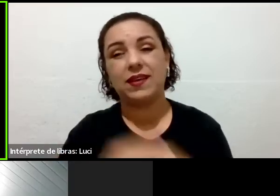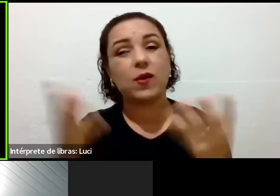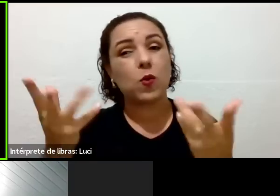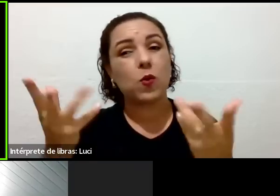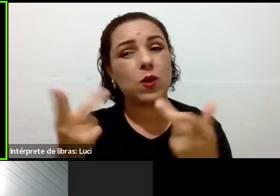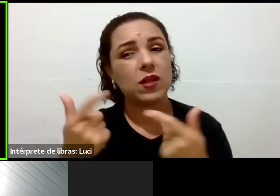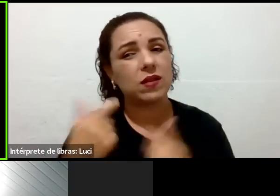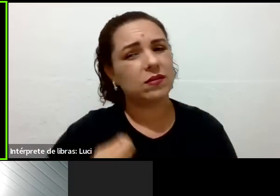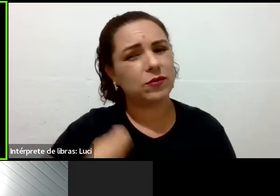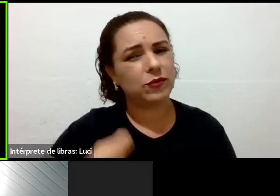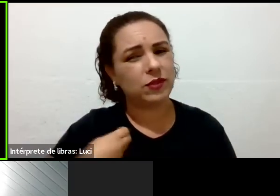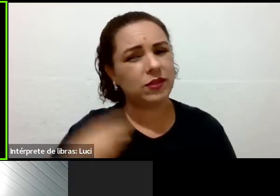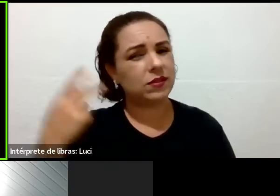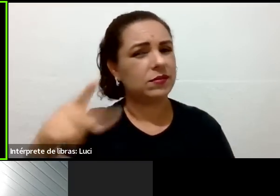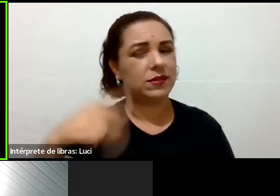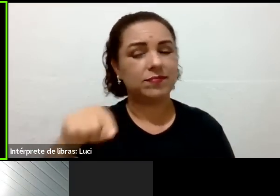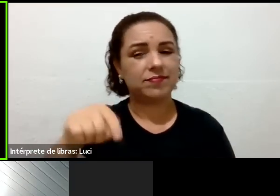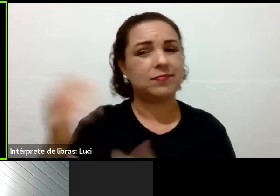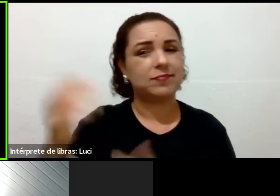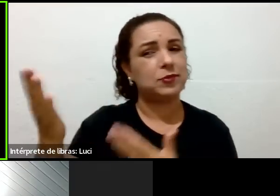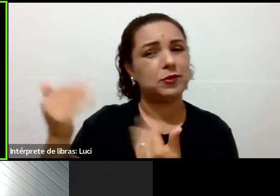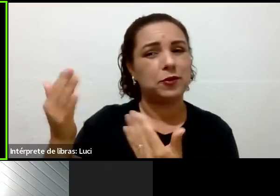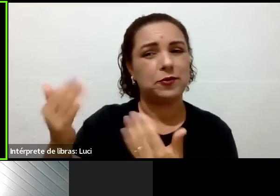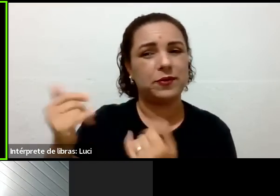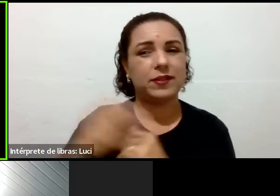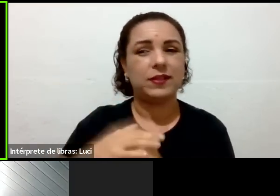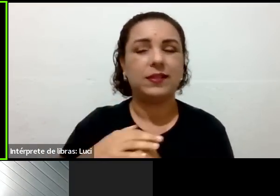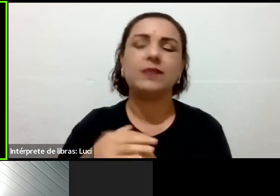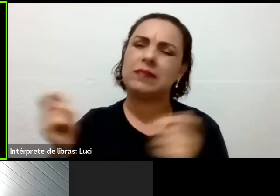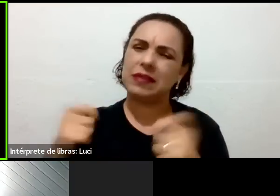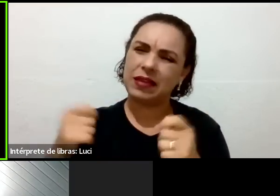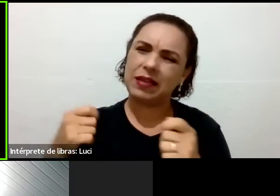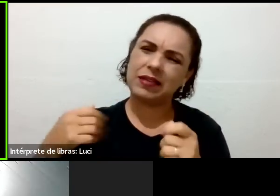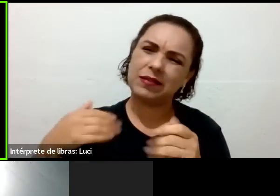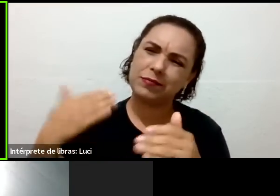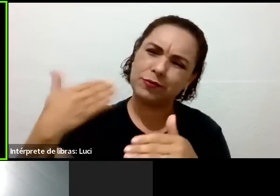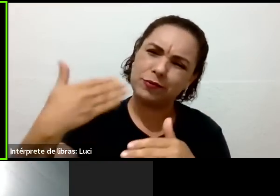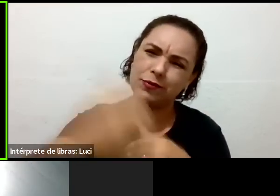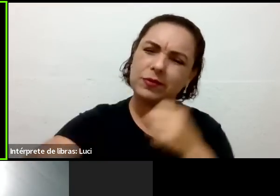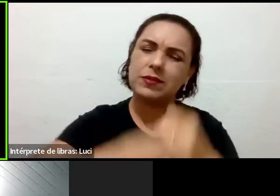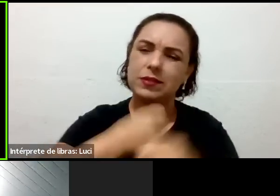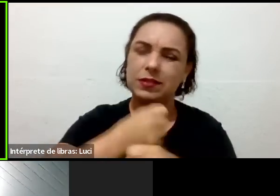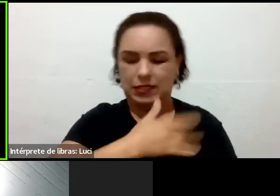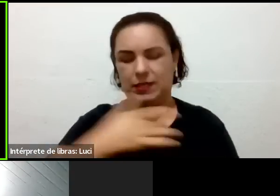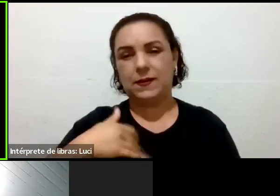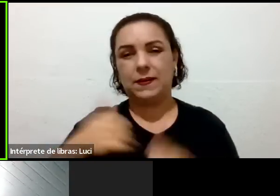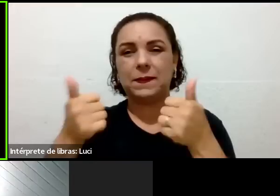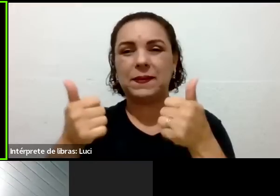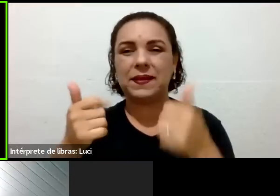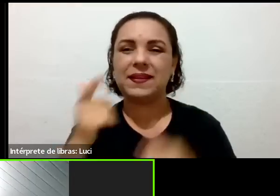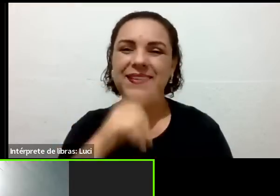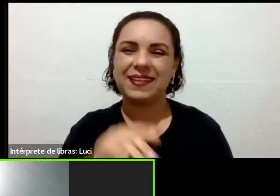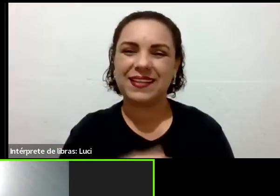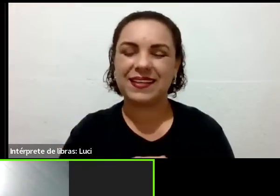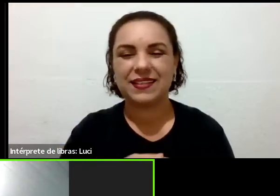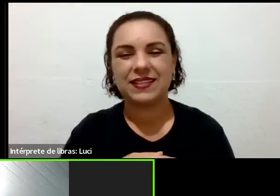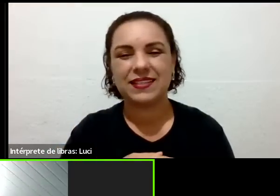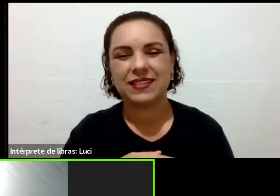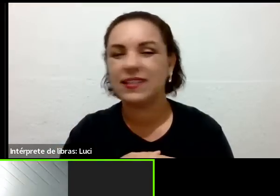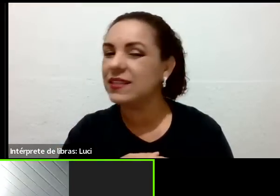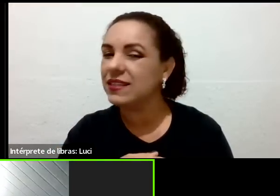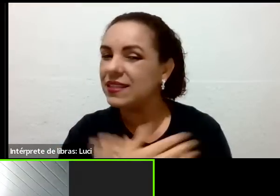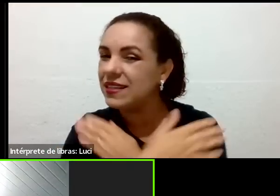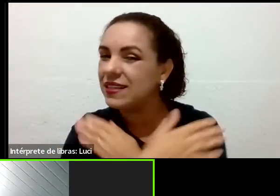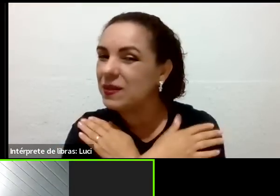problemas, então é possível ter mais saúde. Boa decisão, viu? Um abraço. Você está sendo muito bondoso comigo.